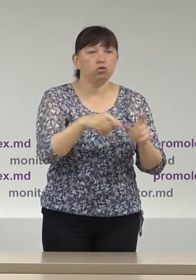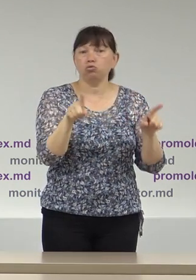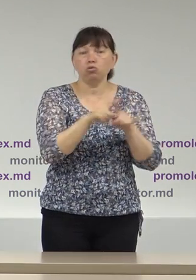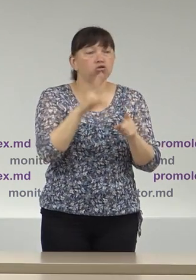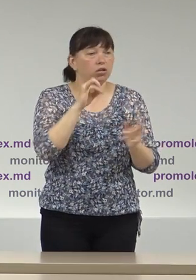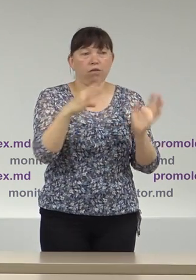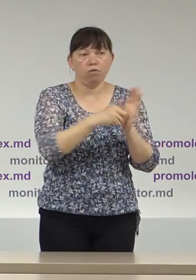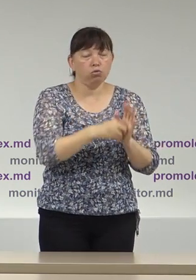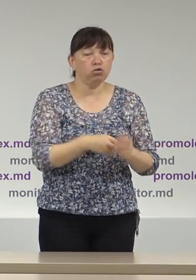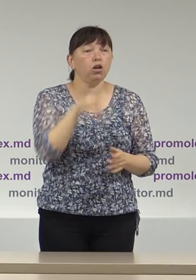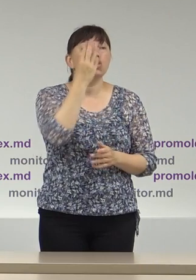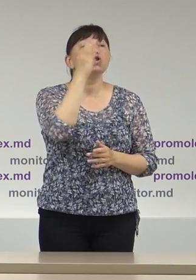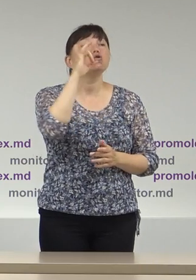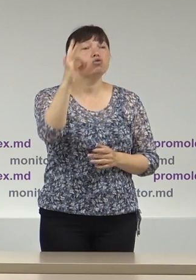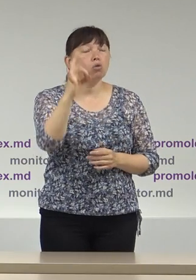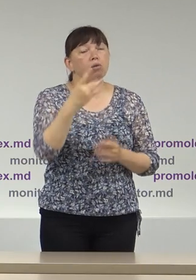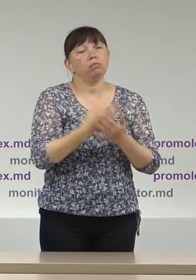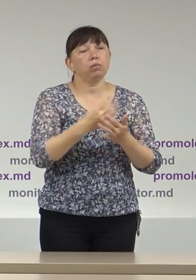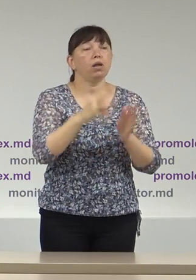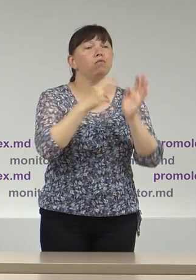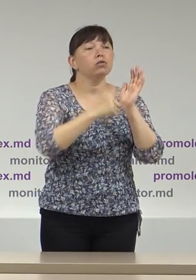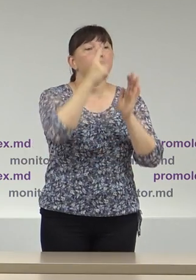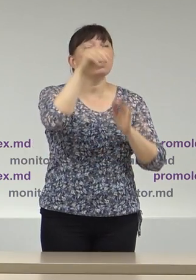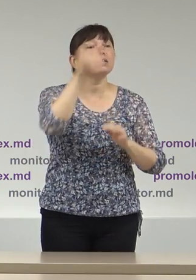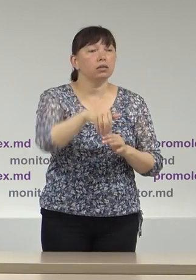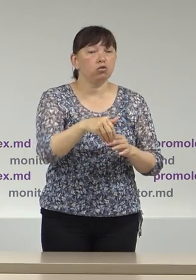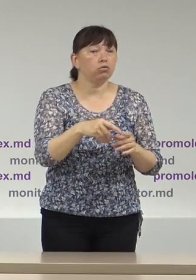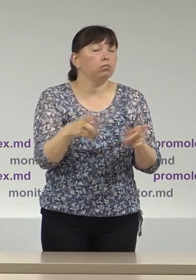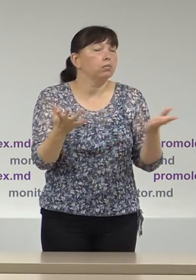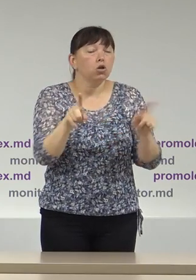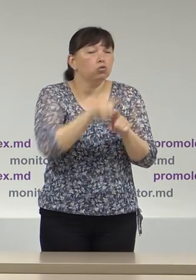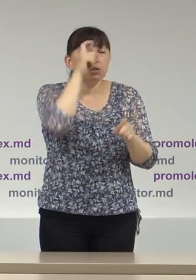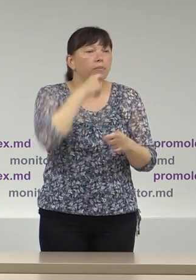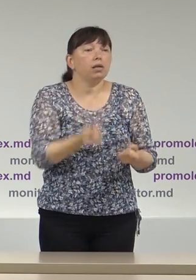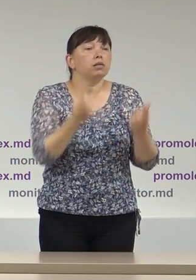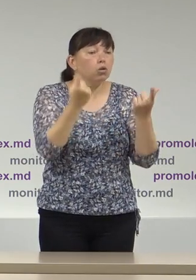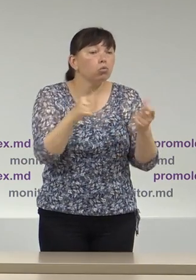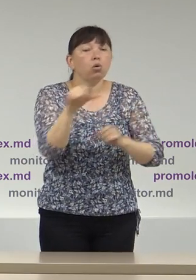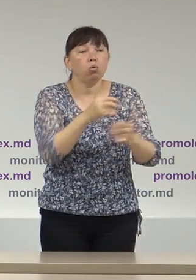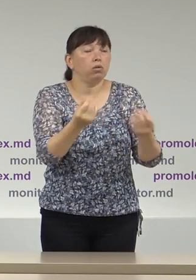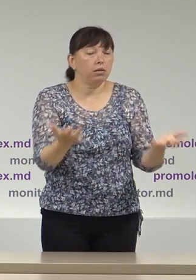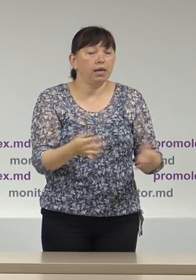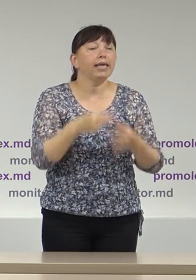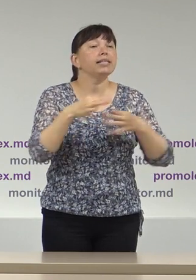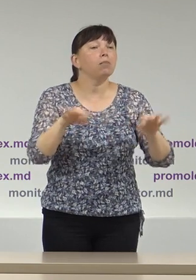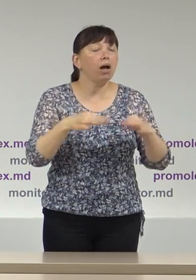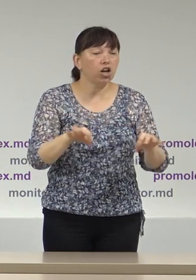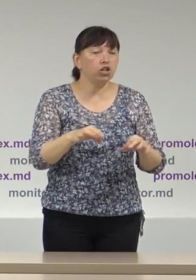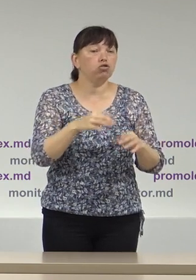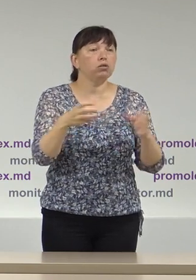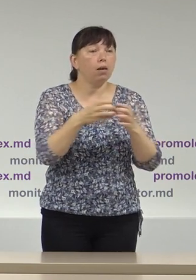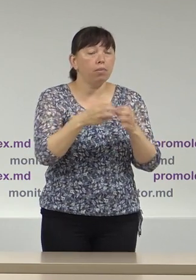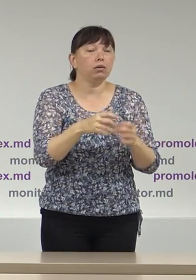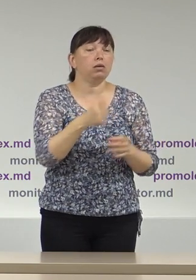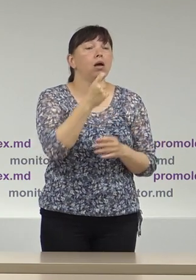Partidul Politic Șor circa 81.000 neraportați Partidul Democrat circa 18.000